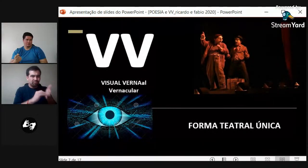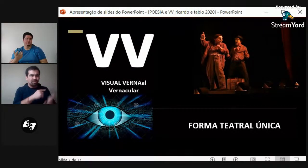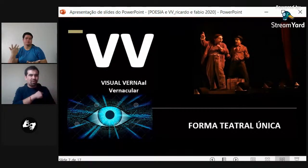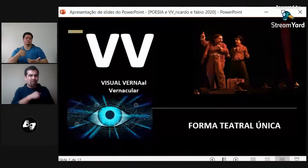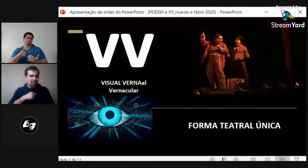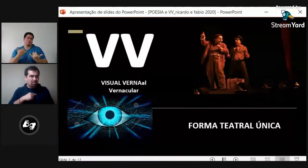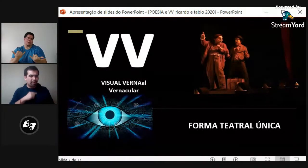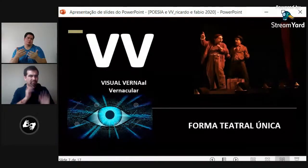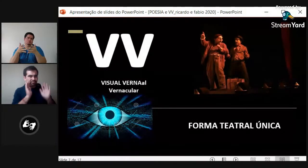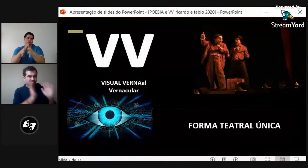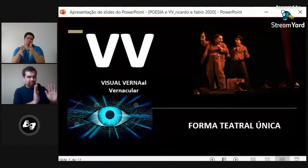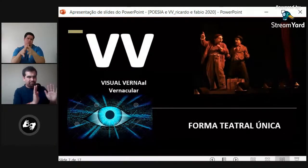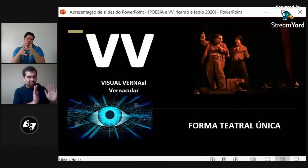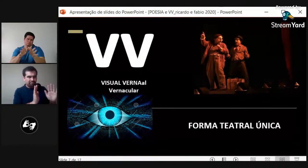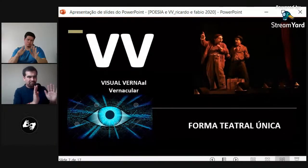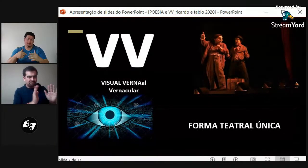Bueno, en Estados Unidos...